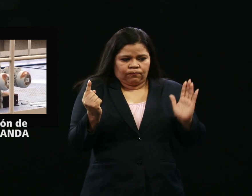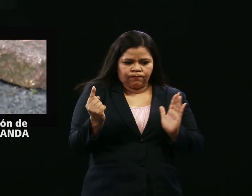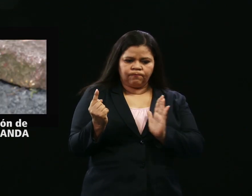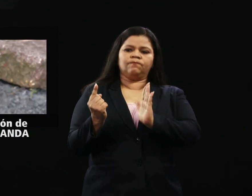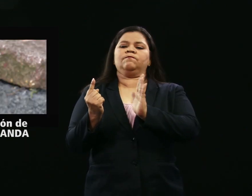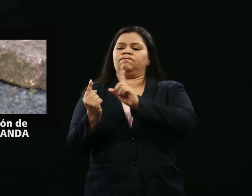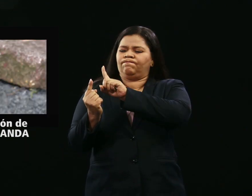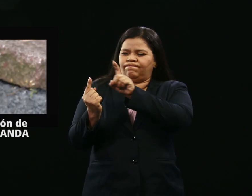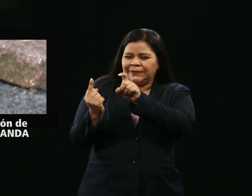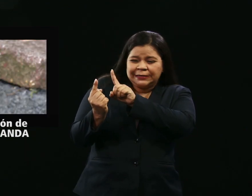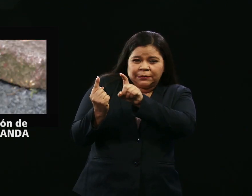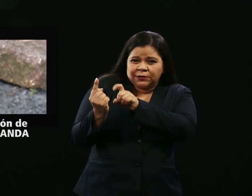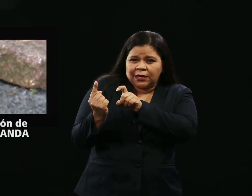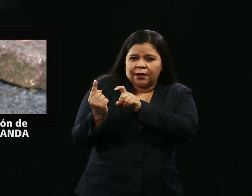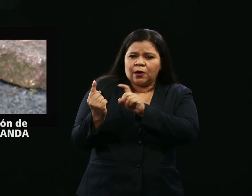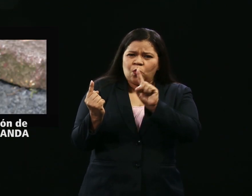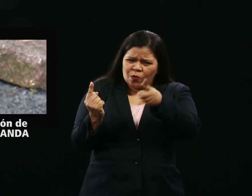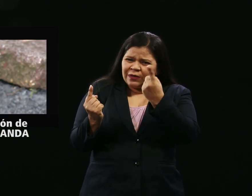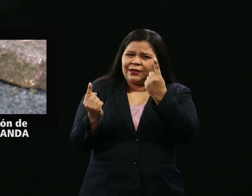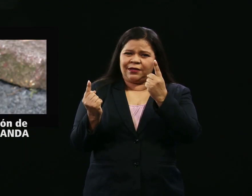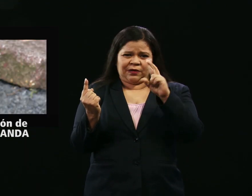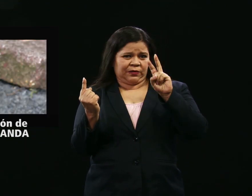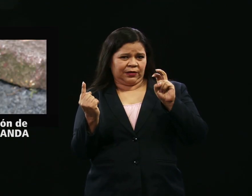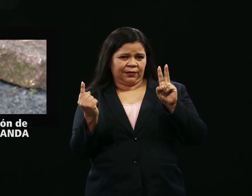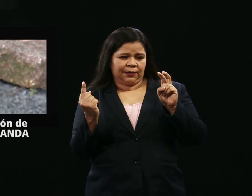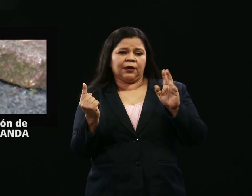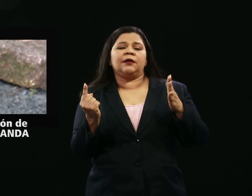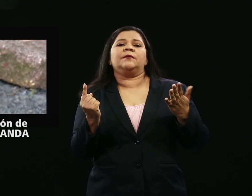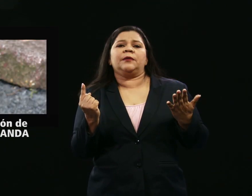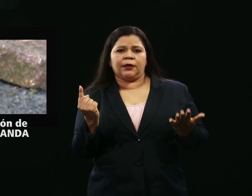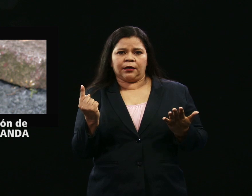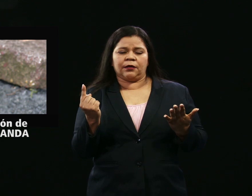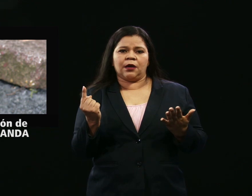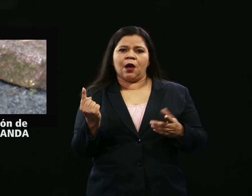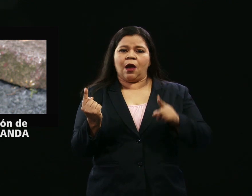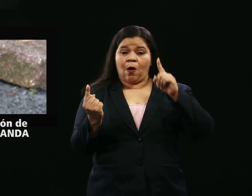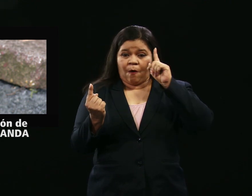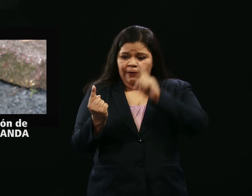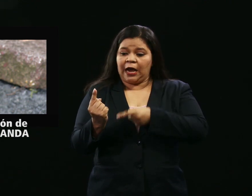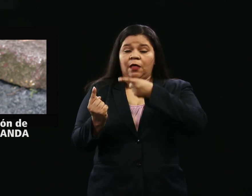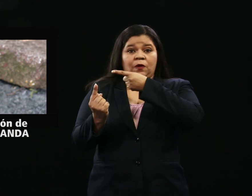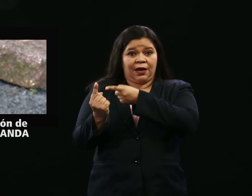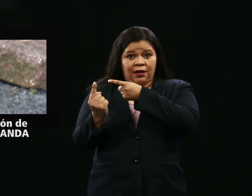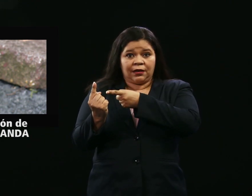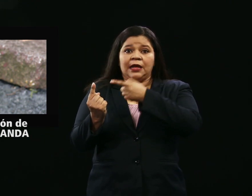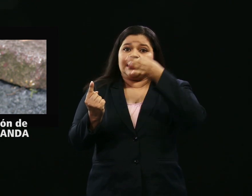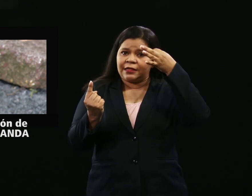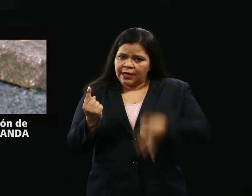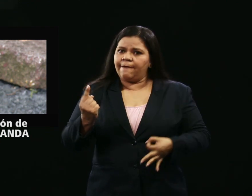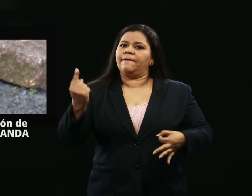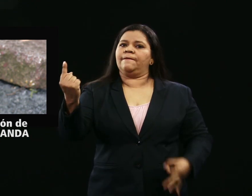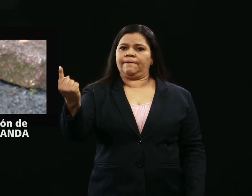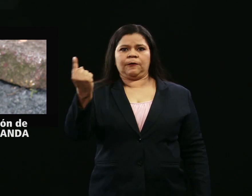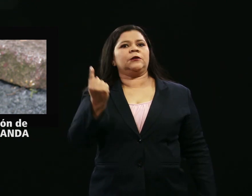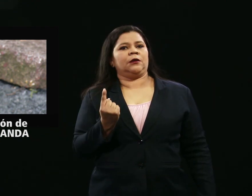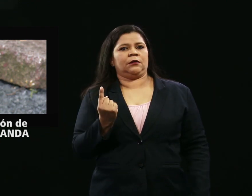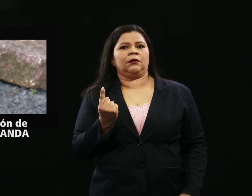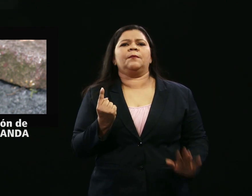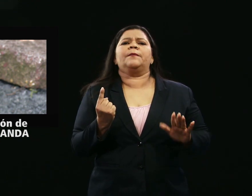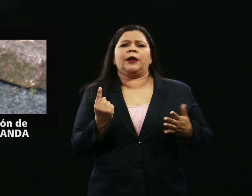para ese único propósito. Según el Real, es obligación de los funcionarios asistir a la interpelación para contestar las